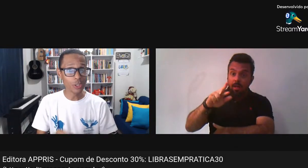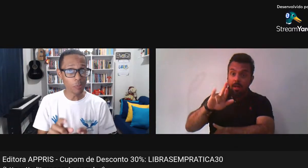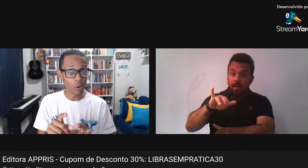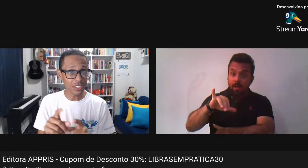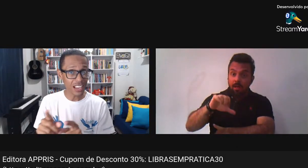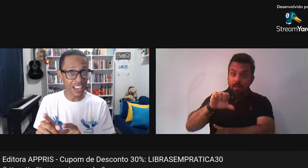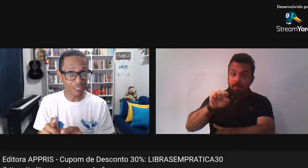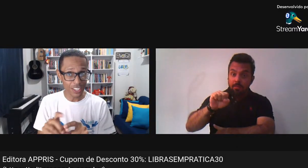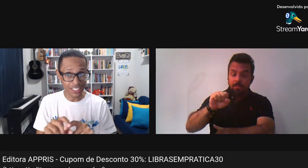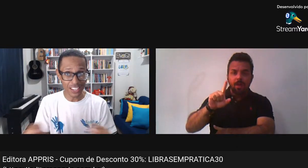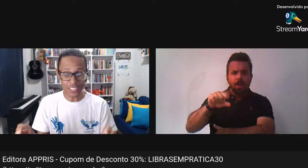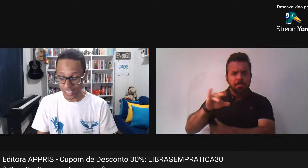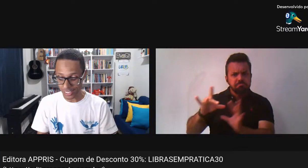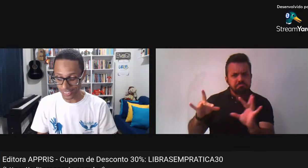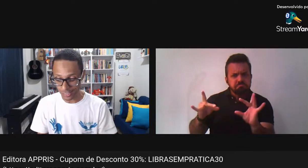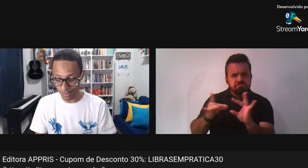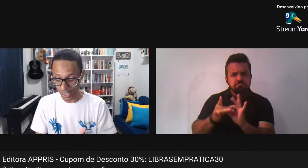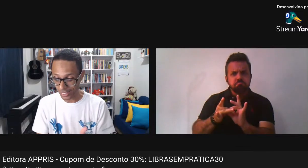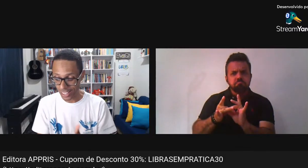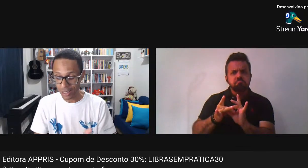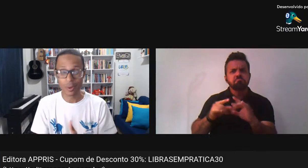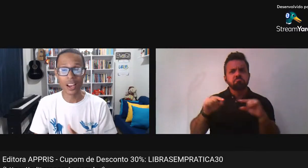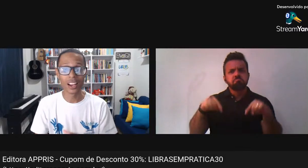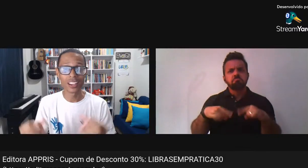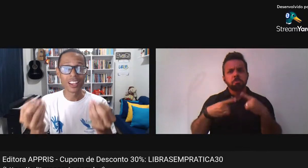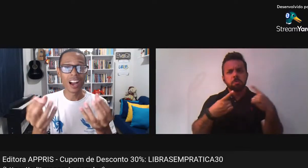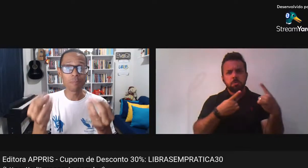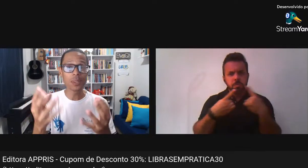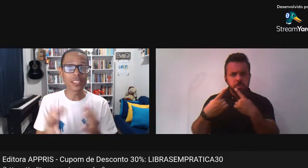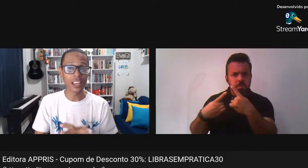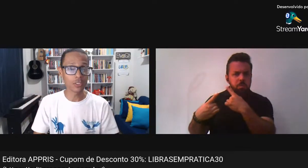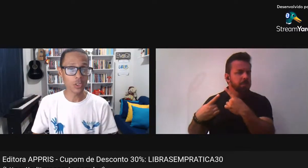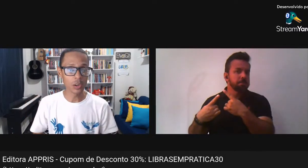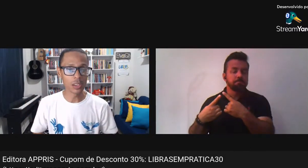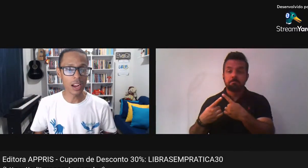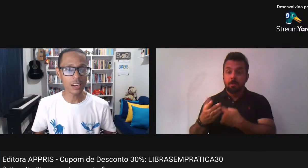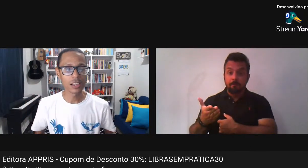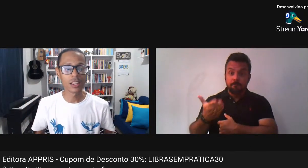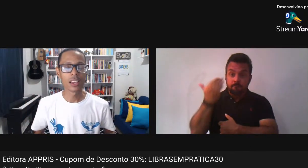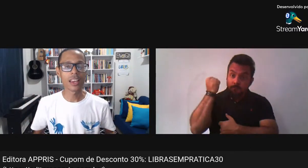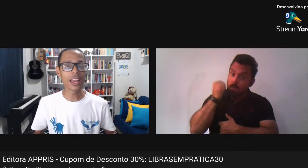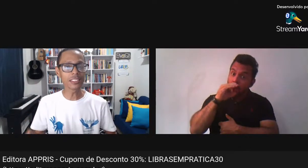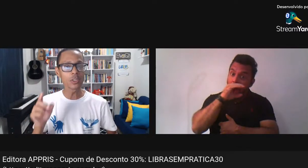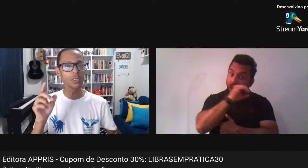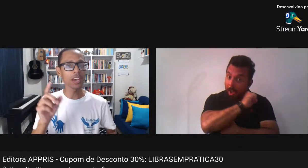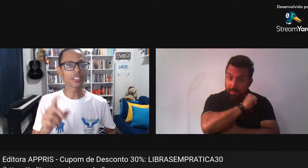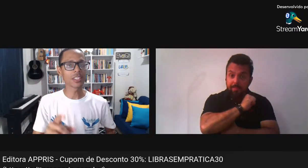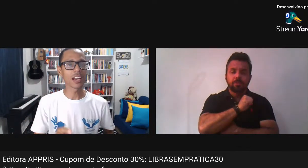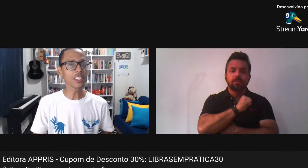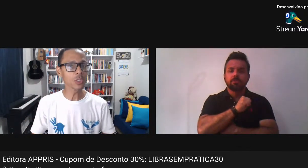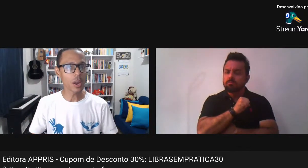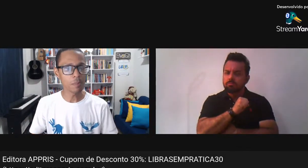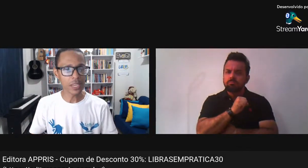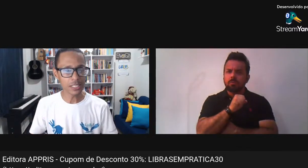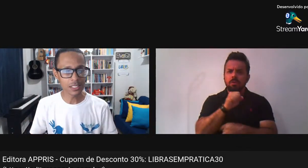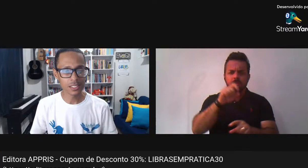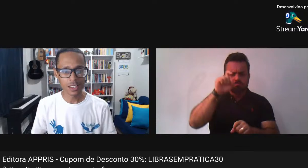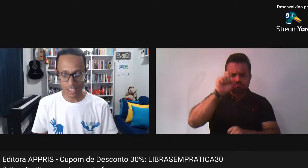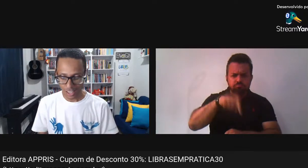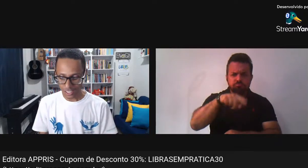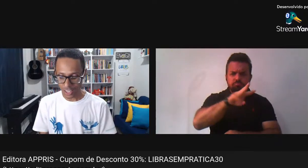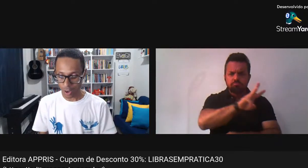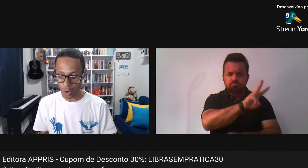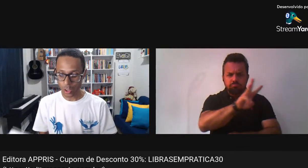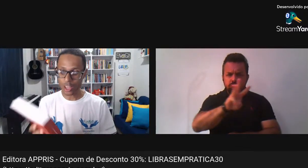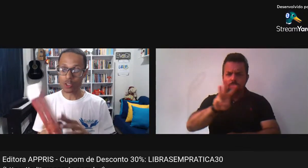Ou depois da live Já deixa aí Para Apitar no seu celular Entra no site Da editora Apris